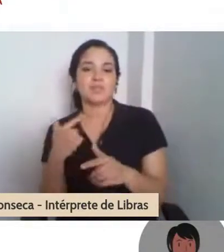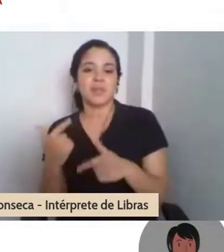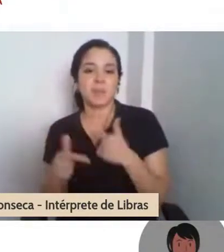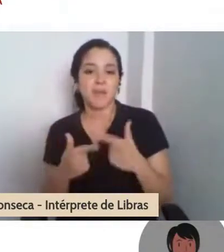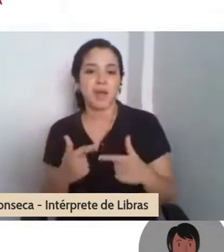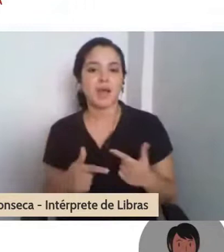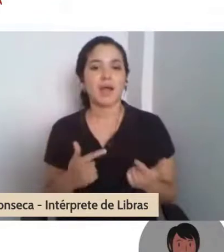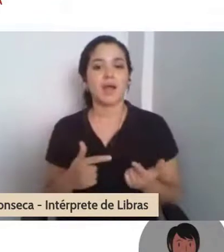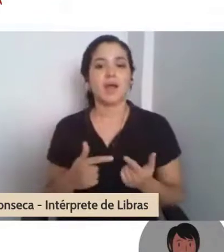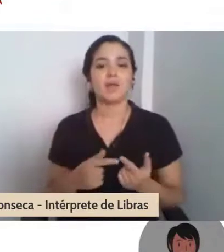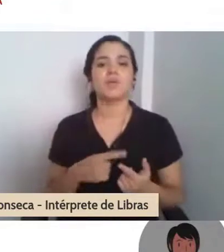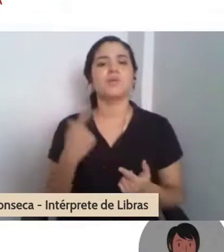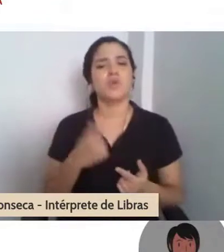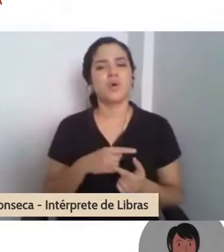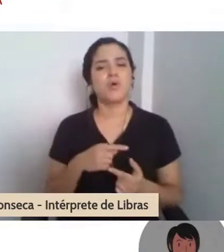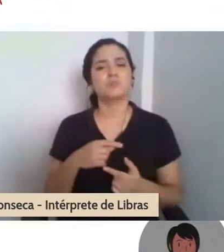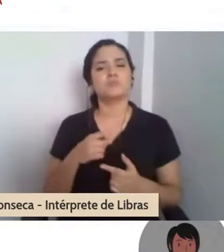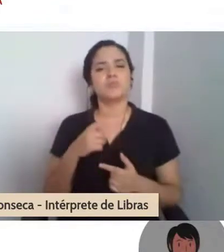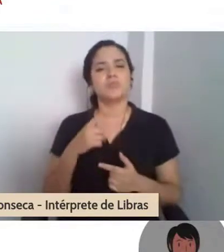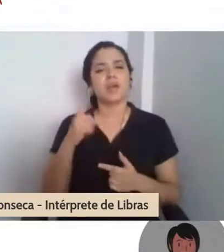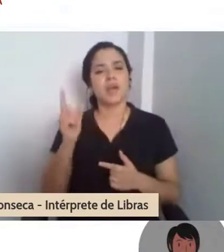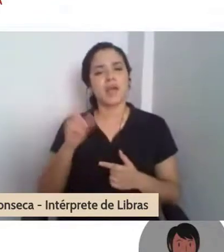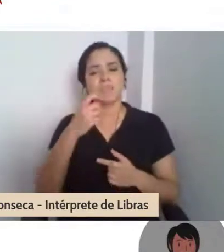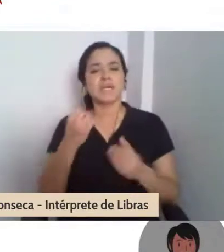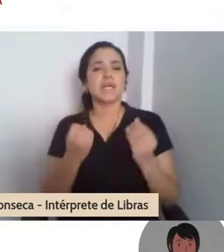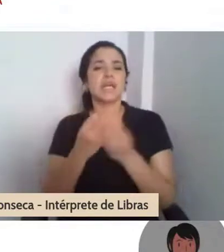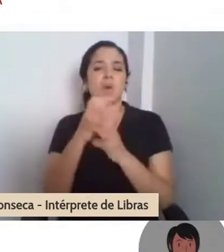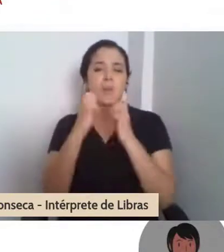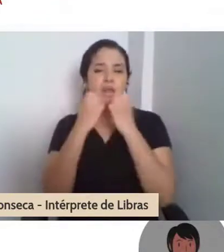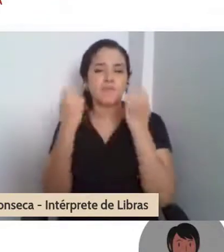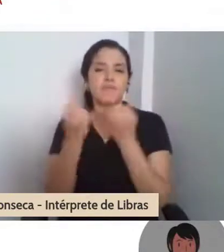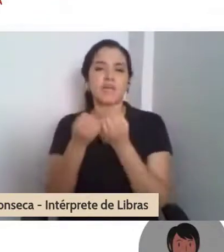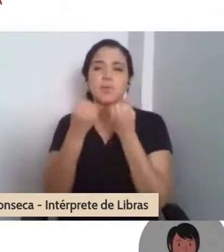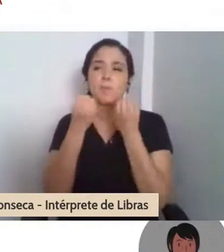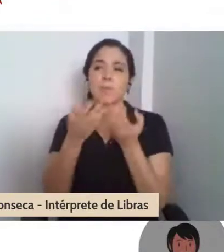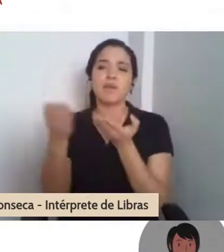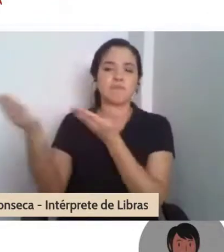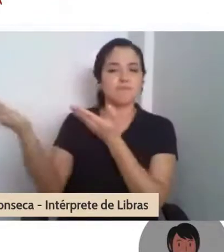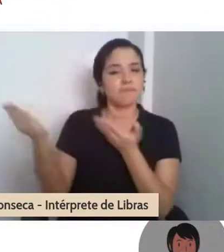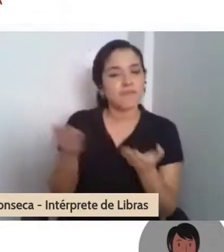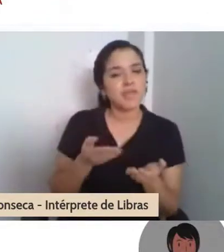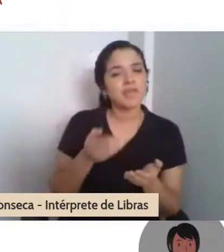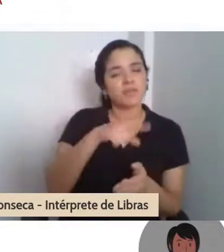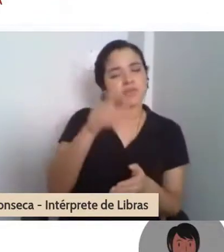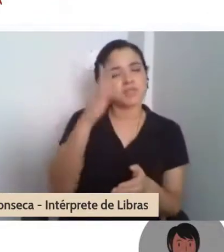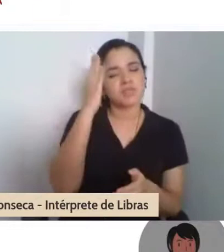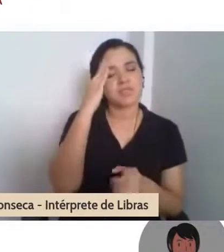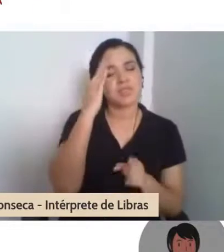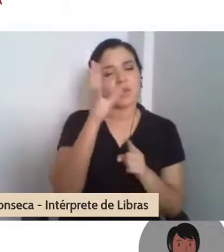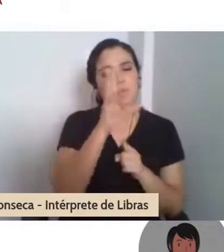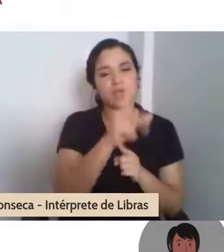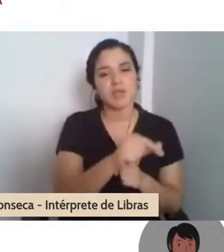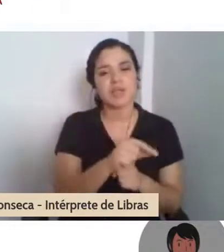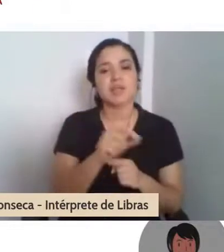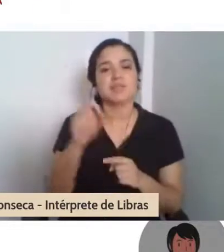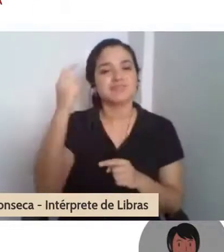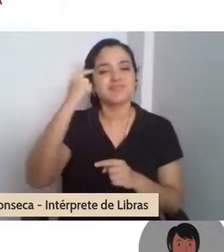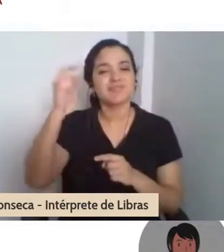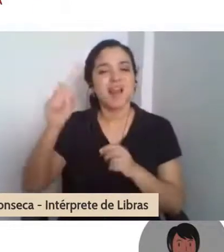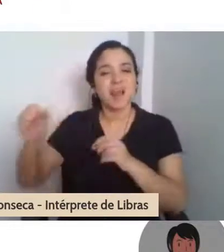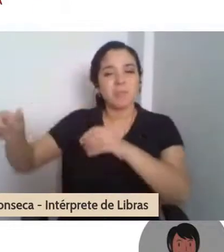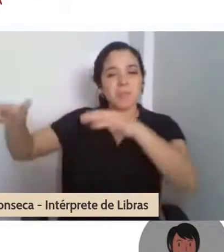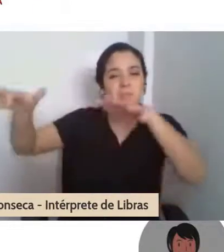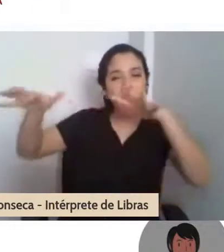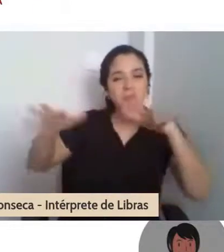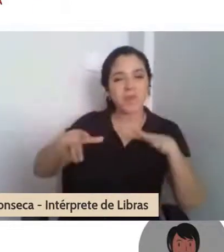baita evento de boas-vindas, a equipe Saeste sabe disso. Quantas vezes lotamos o auditório setorial profissional